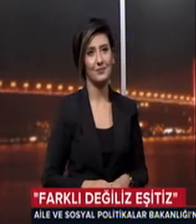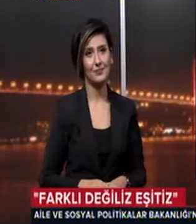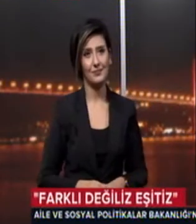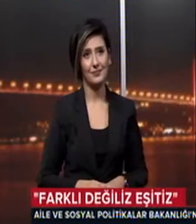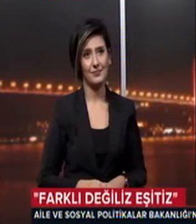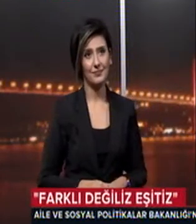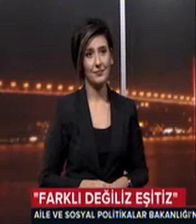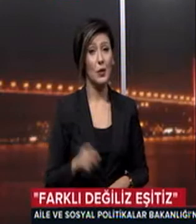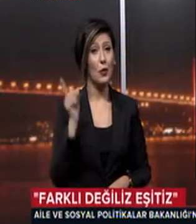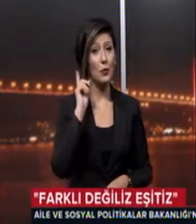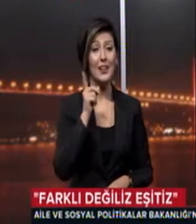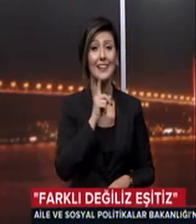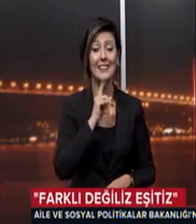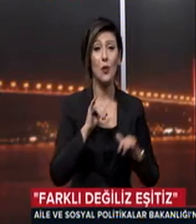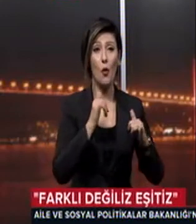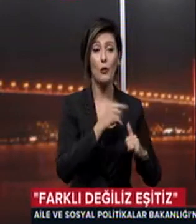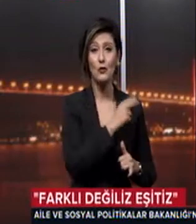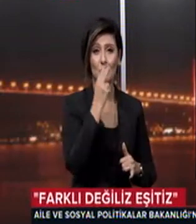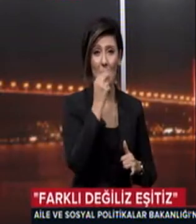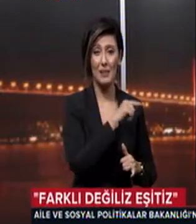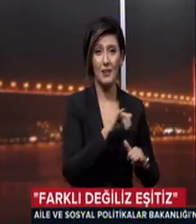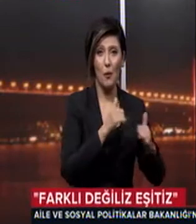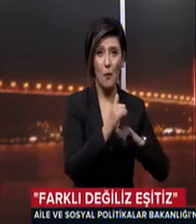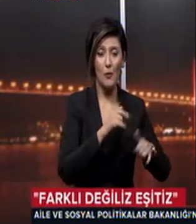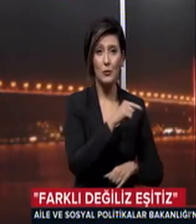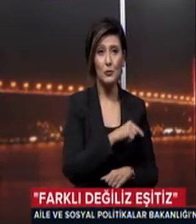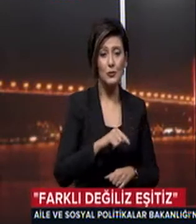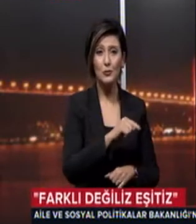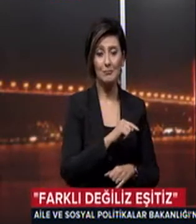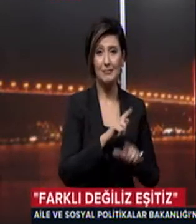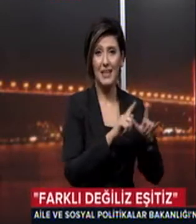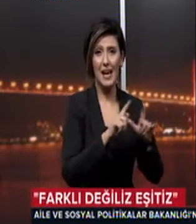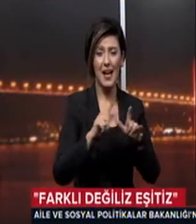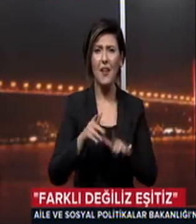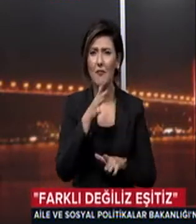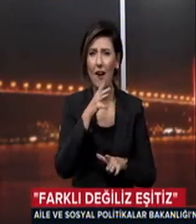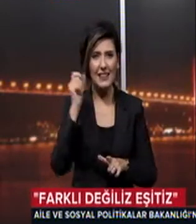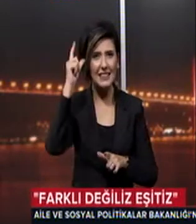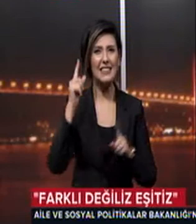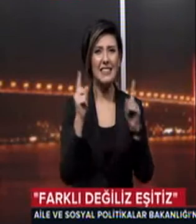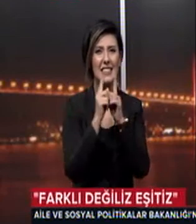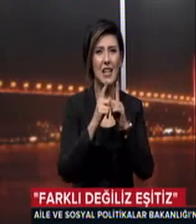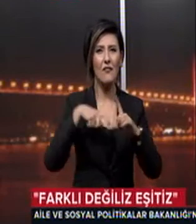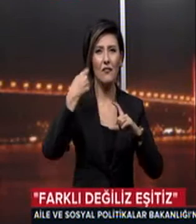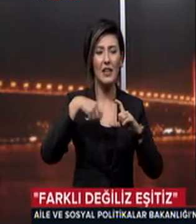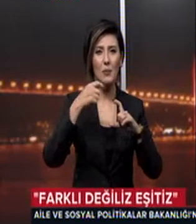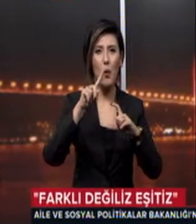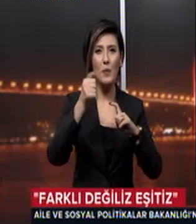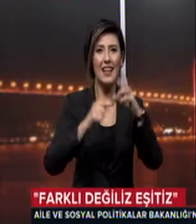Ünlü İngiliz oyuncu Charlie Chaplin'in filmlerinden karelerin de kullanıldığı Farkındalık kısa filmi 16 ildeki sinemalarda gösterilecek